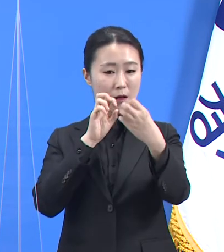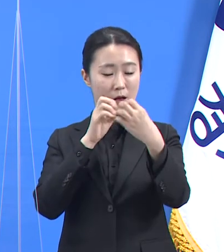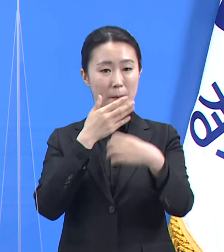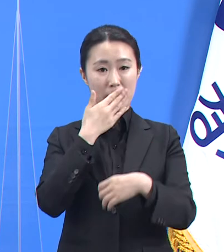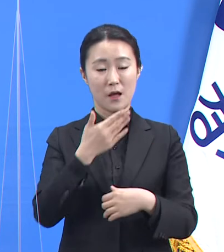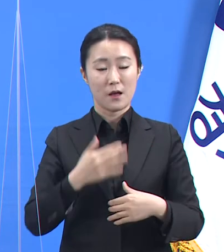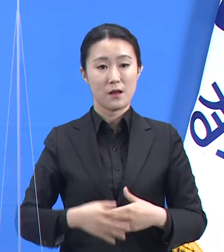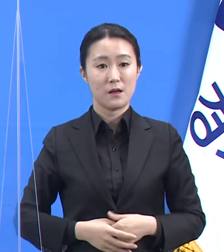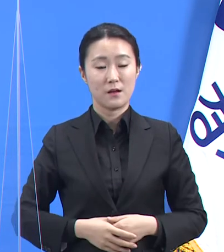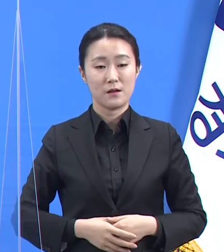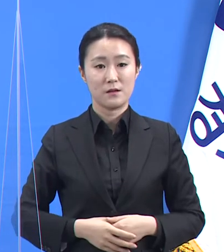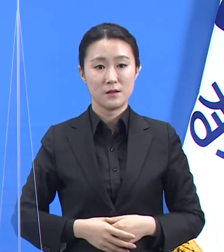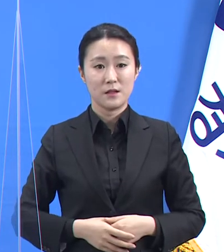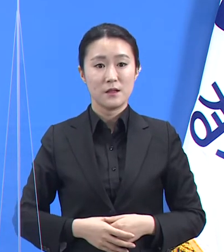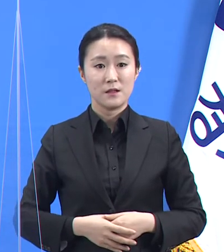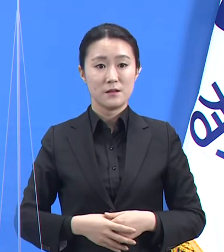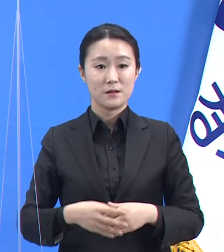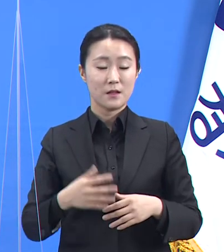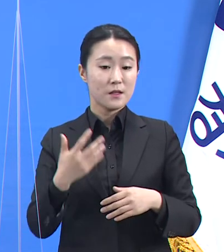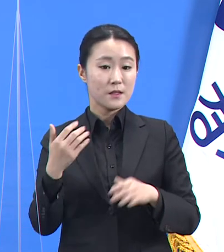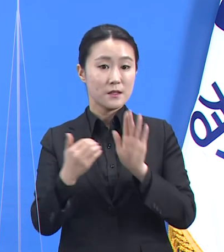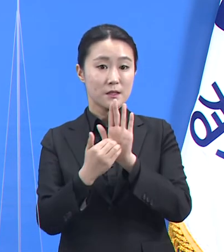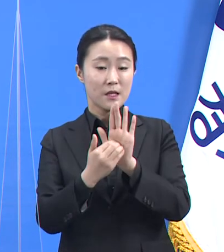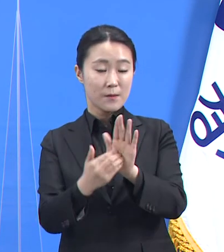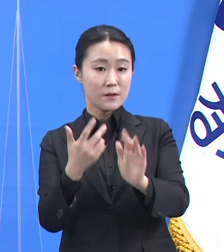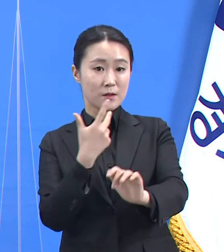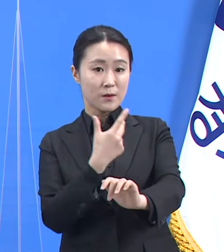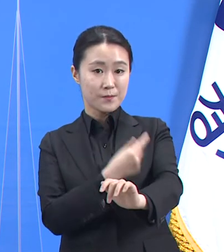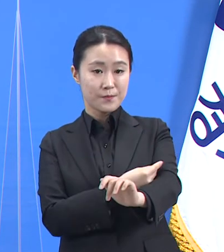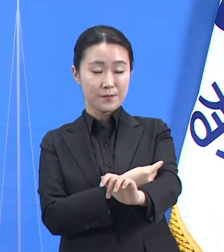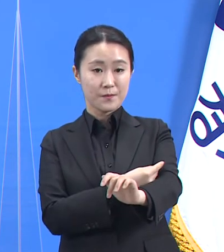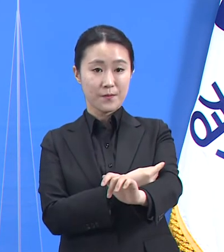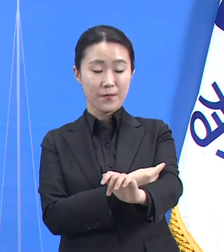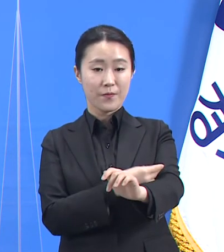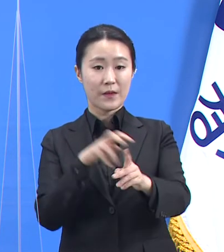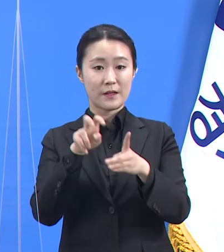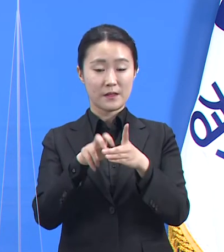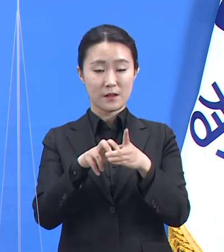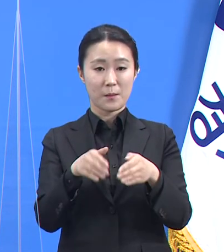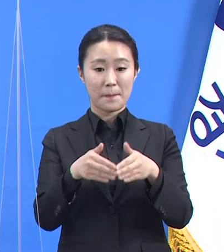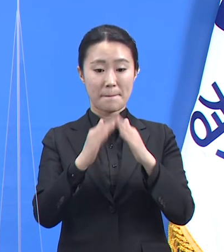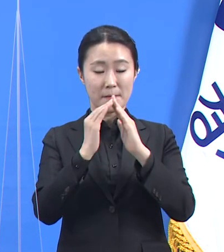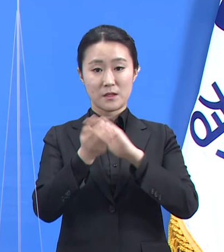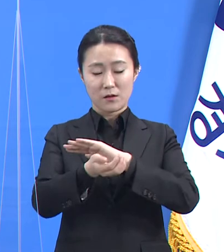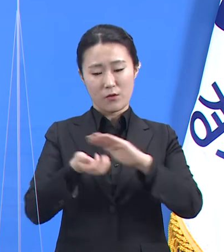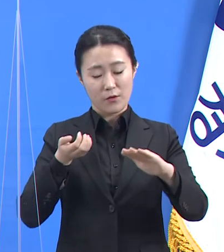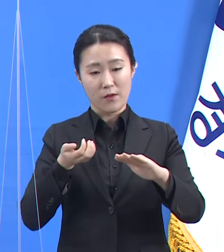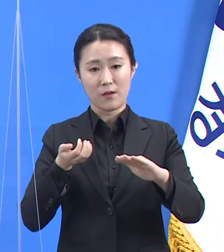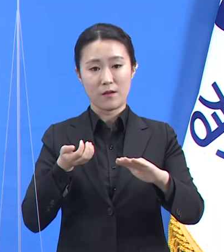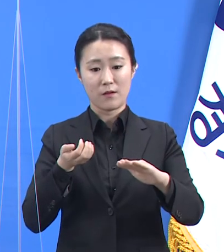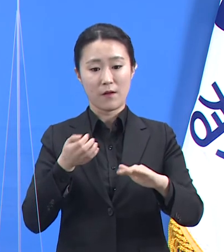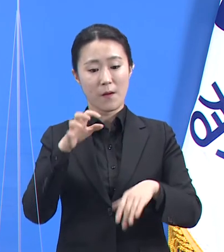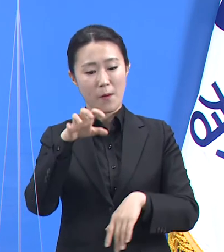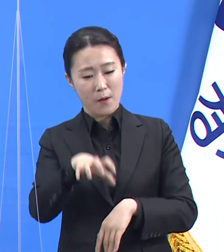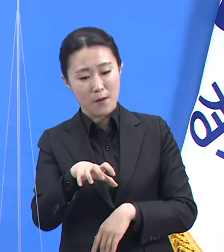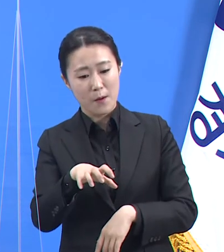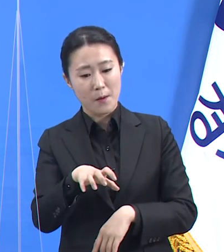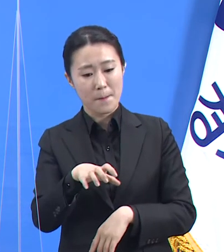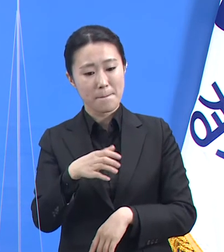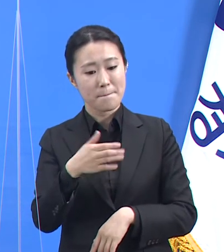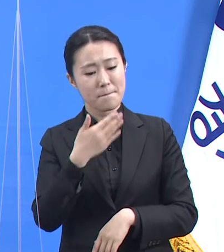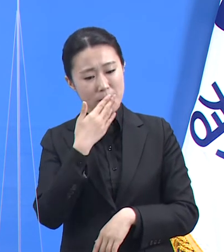예방접종센터 설치 전에 접종센터 설치 운영의 적절성을 검토하고 미흡한 상황을